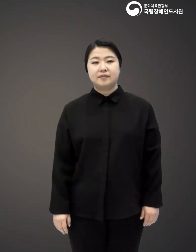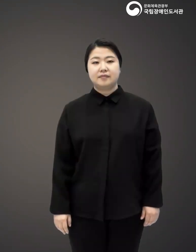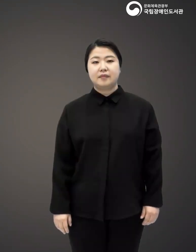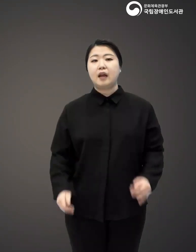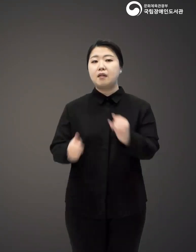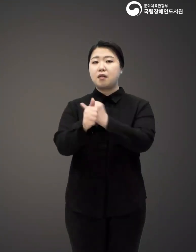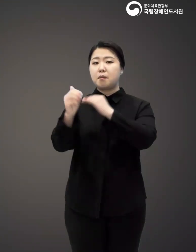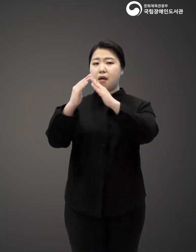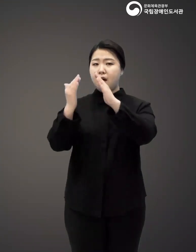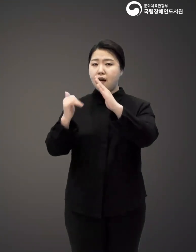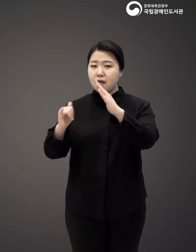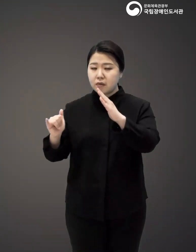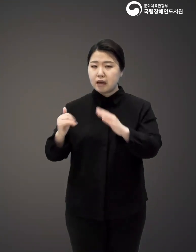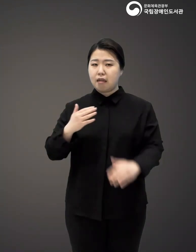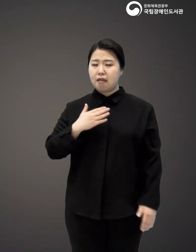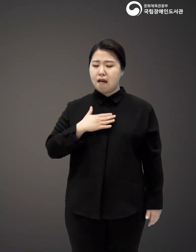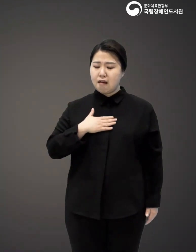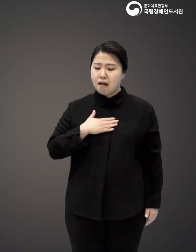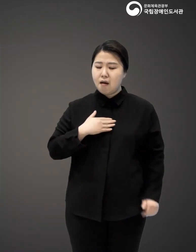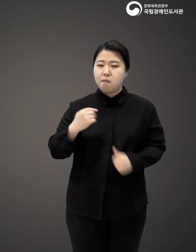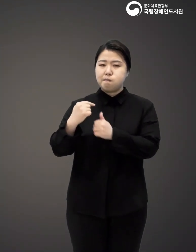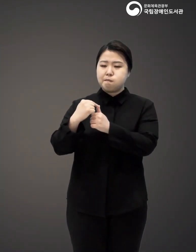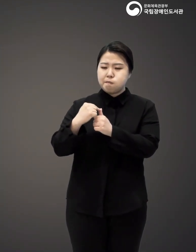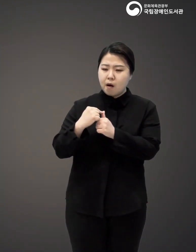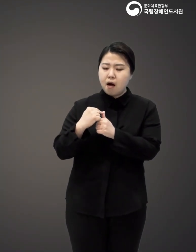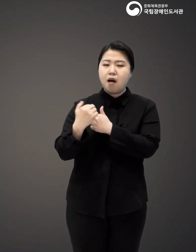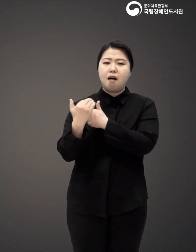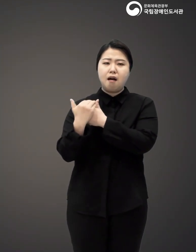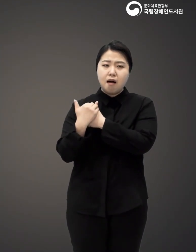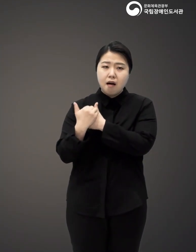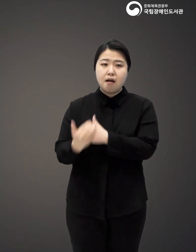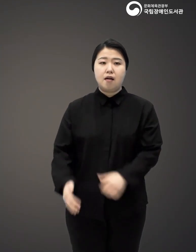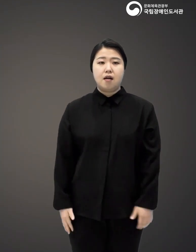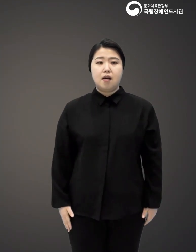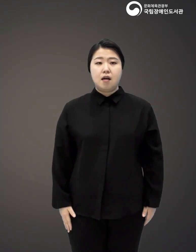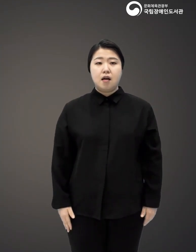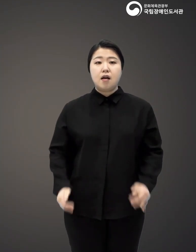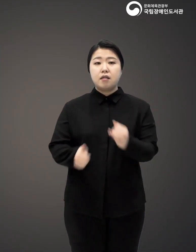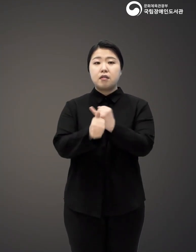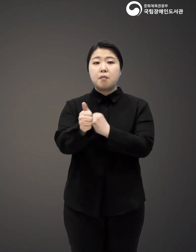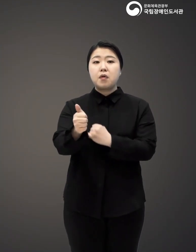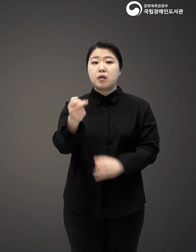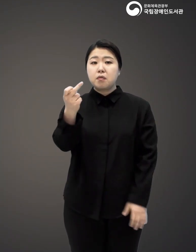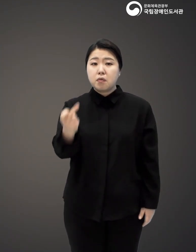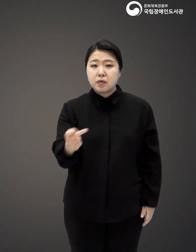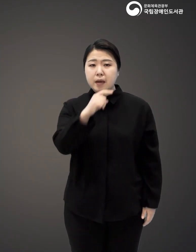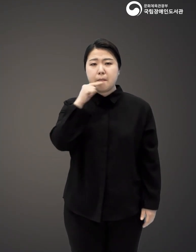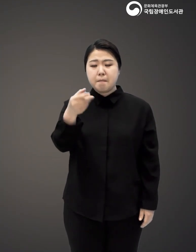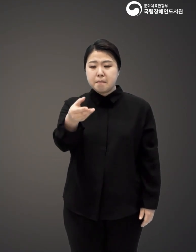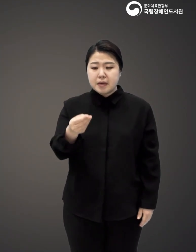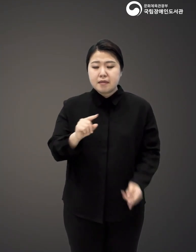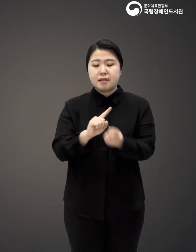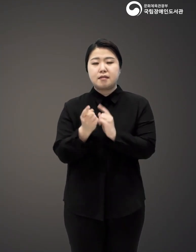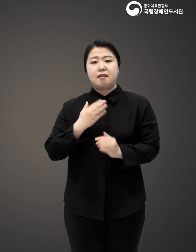시가에서 부당한 요구를 합니다. 시동생의 빚을 갚아주라는 건데요.